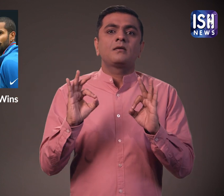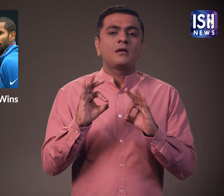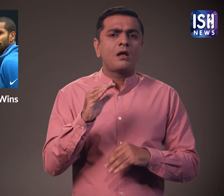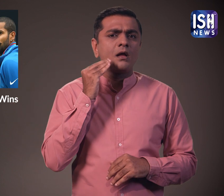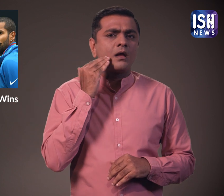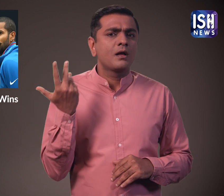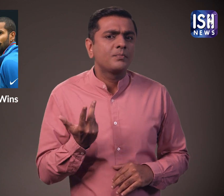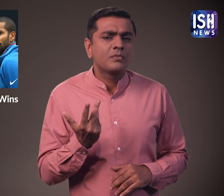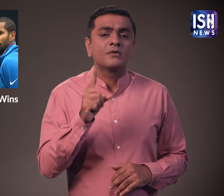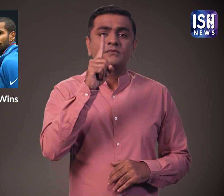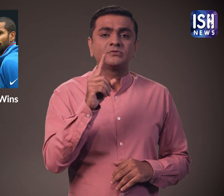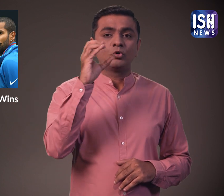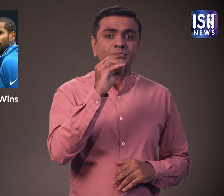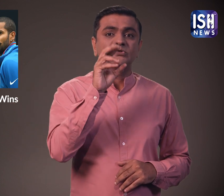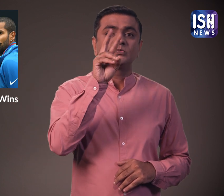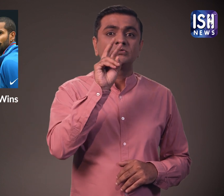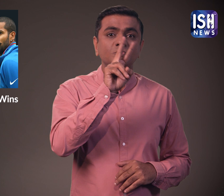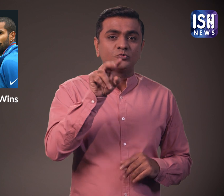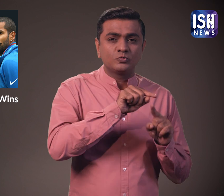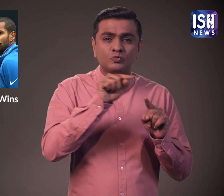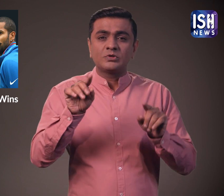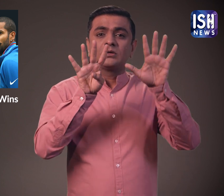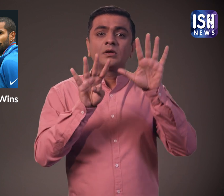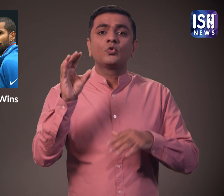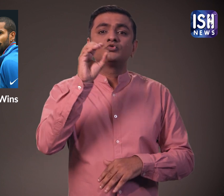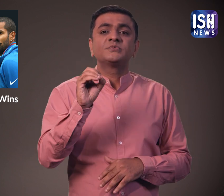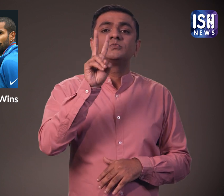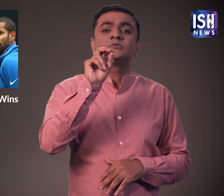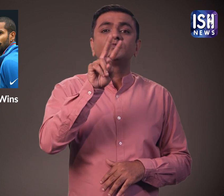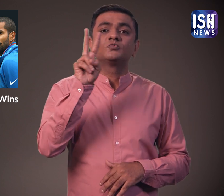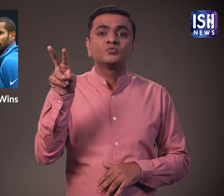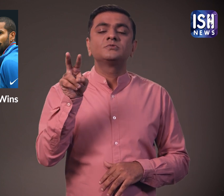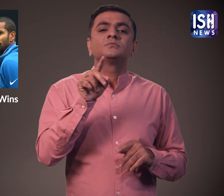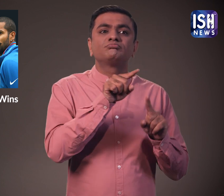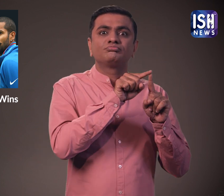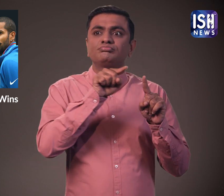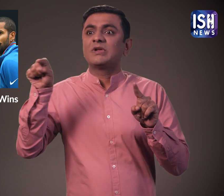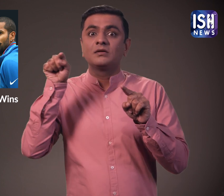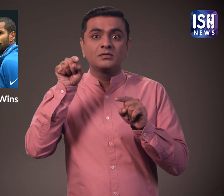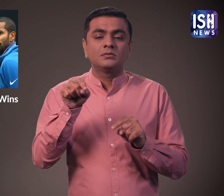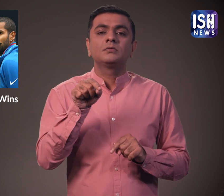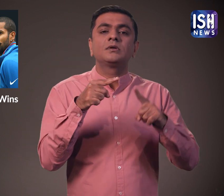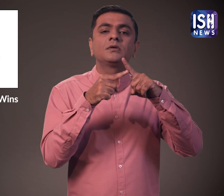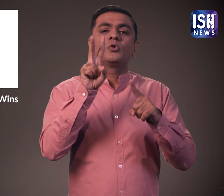T20 चैंपिन्स टोफी 2022, 1-9-9-2022 के बीच खेली